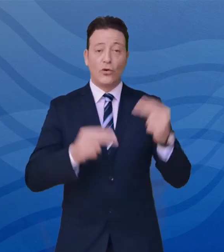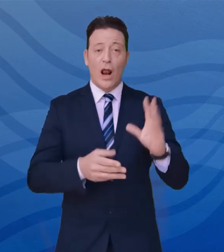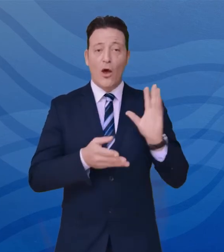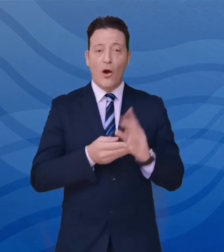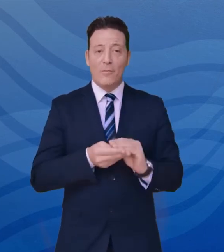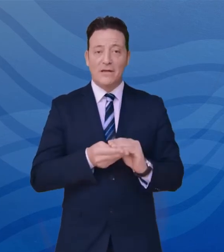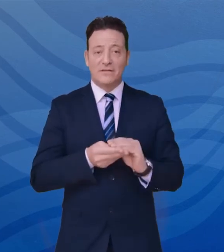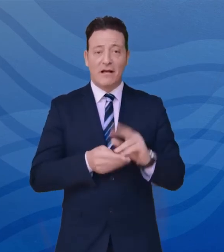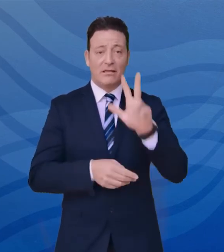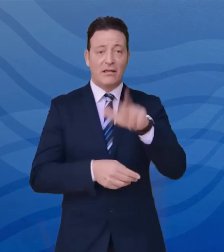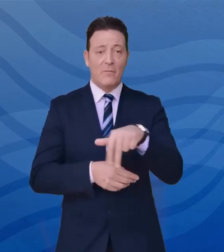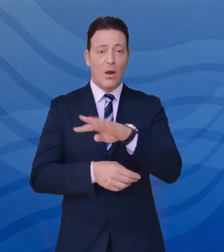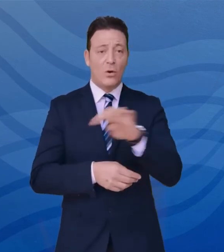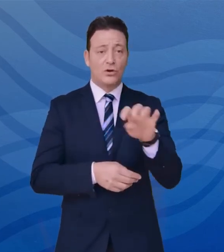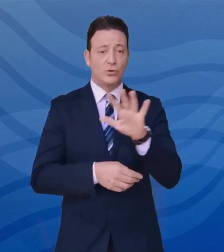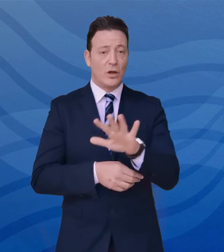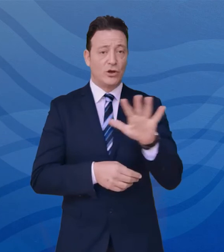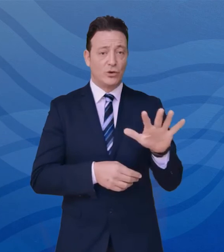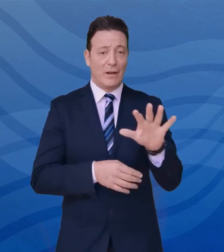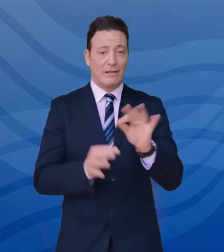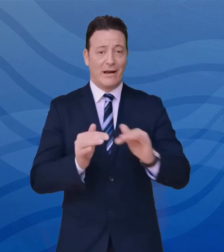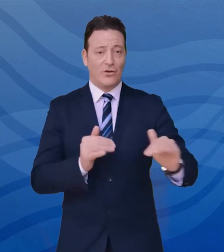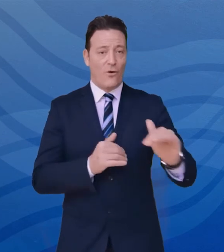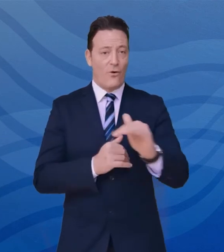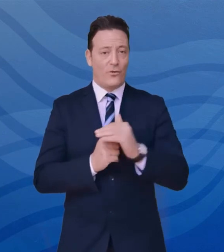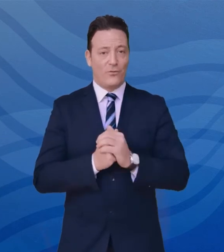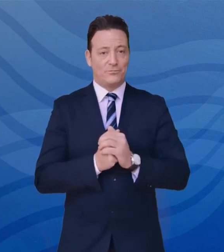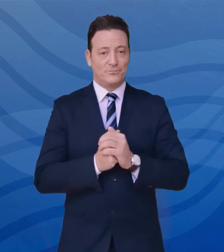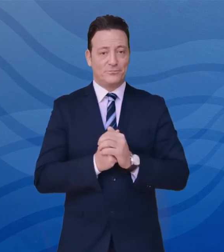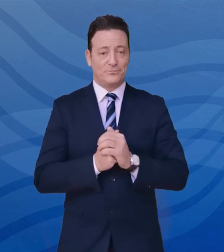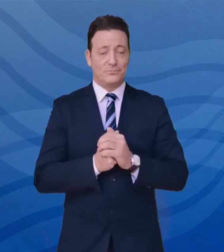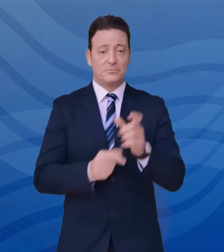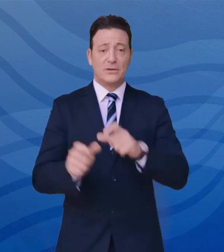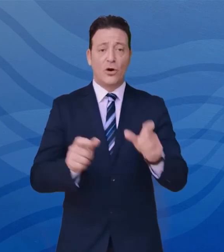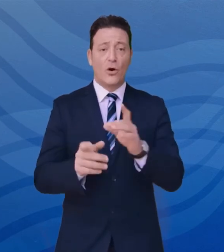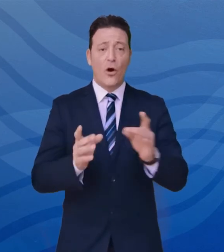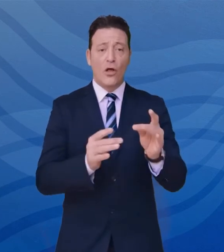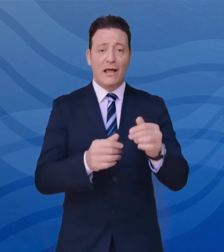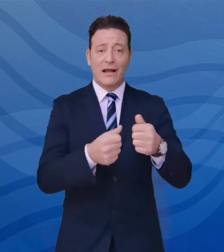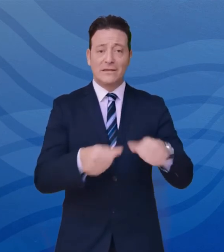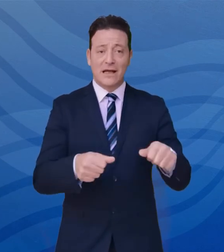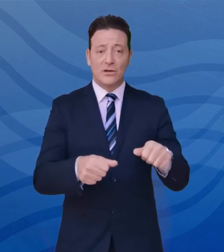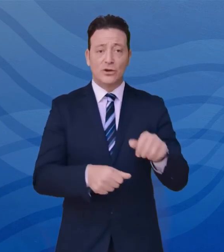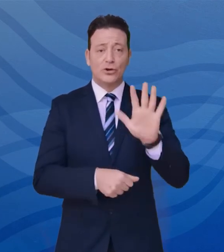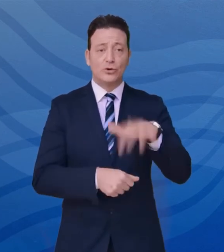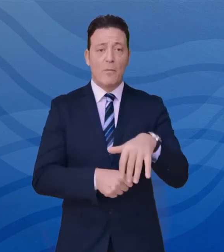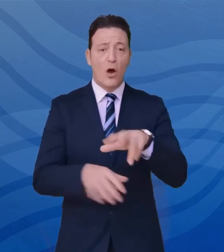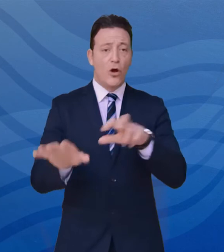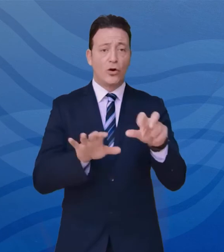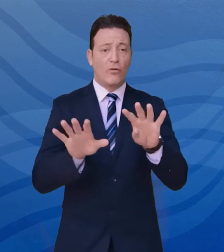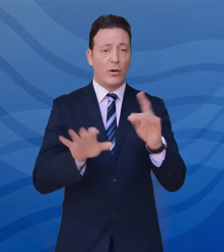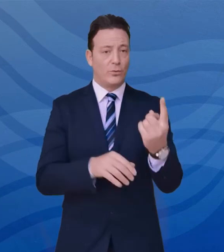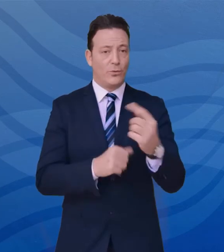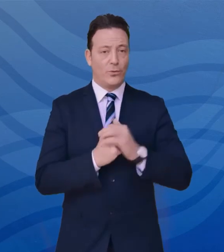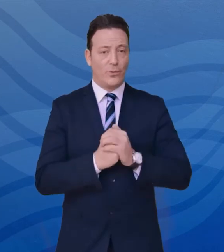di 3.455 sul territorio regionale. I positivi totali residenti sono 5.891,